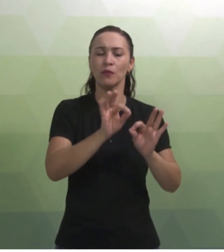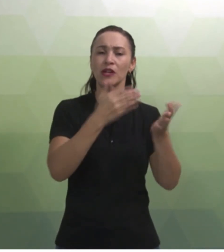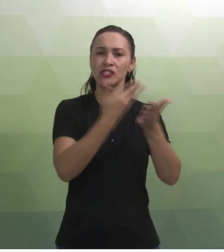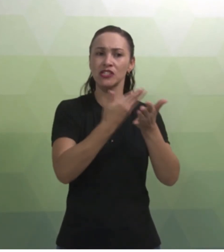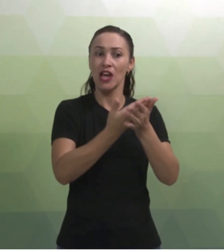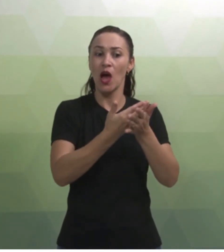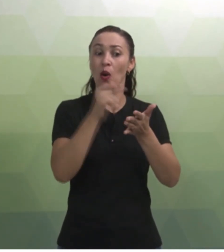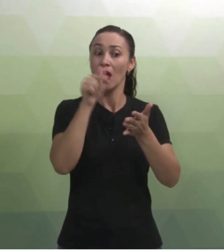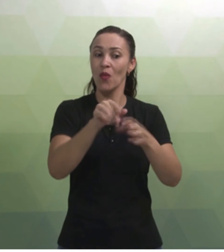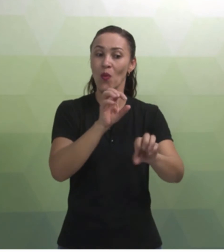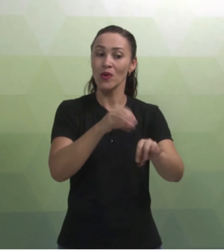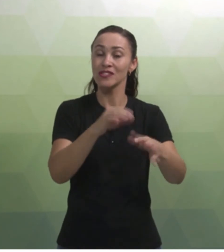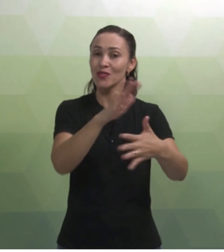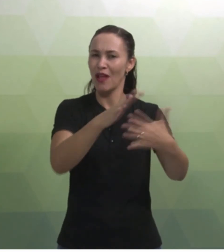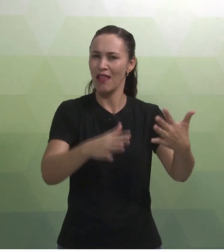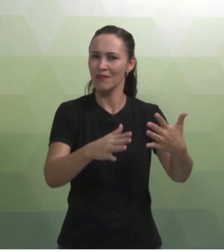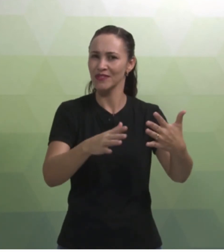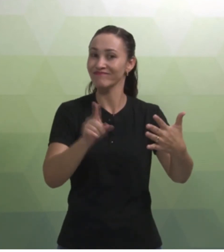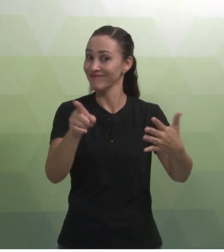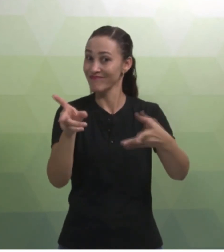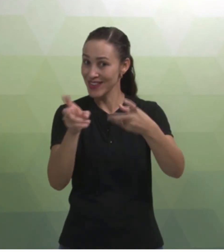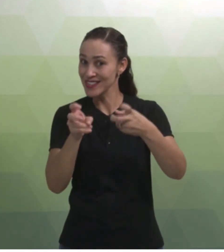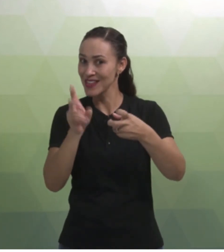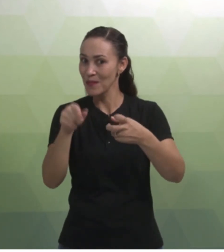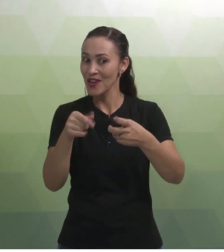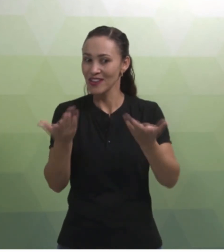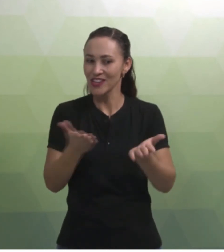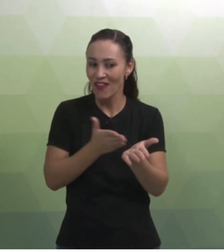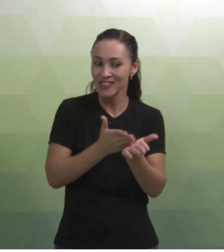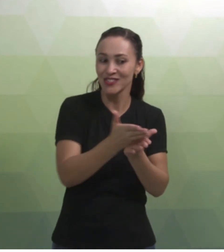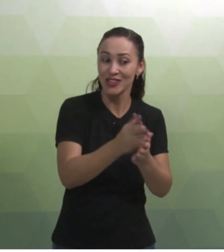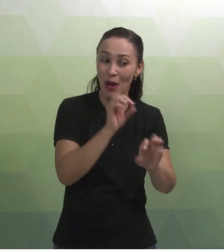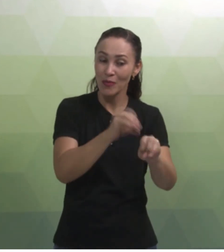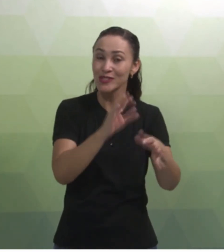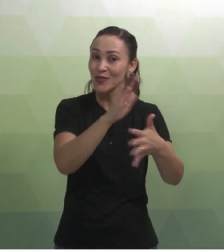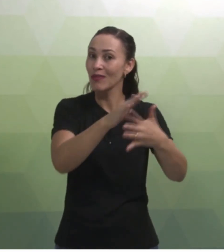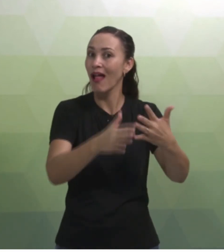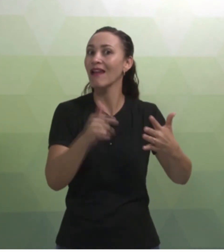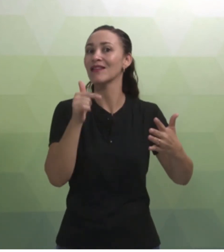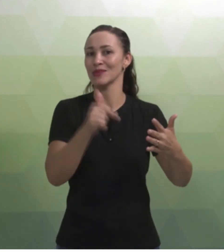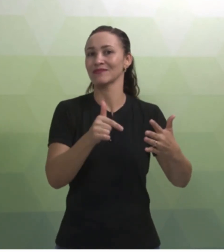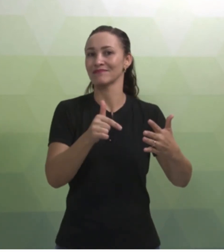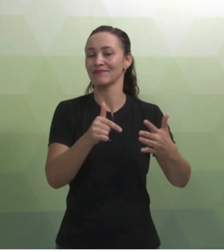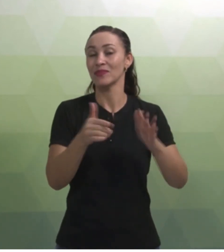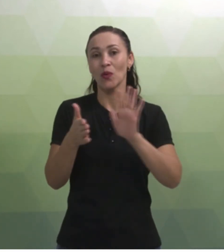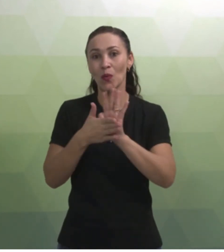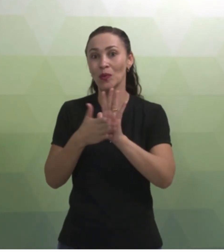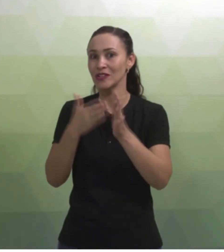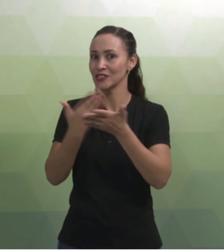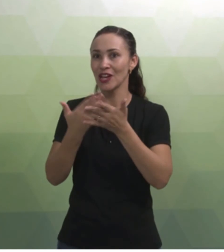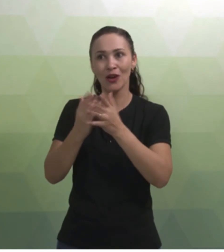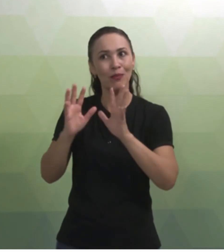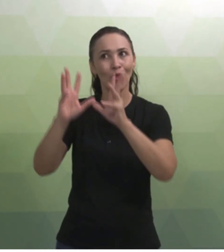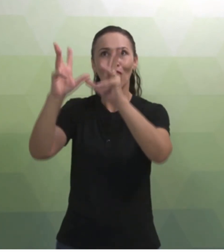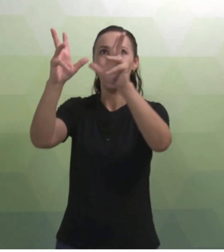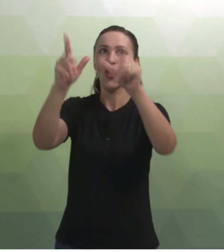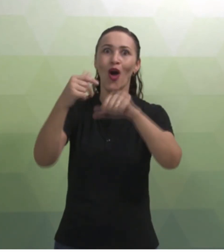processo de ensino da Libras. Percebam que aqui a gente já vai direcionar para o ensino da Libras. porque o plano de aula ele existe para todos os